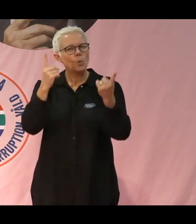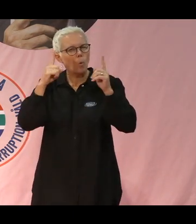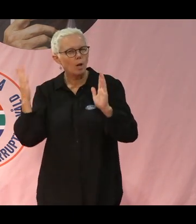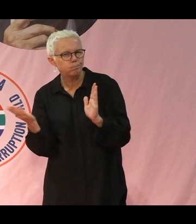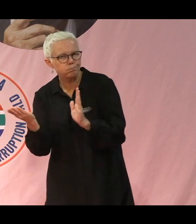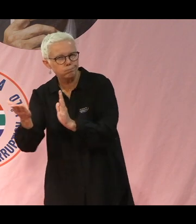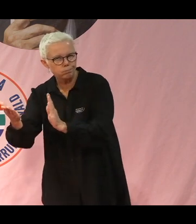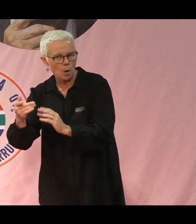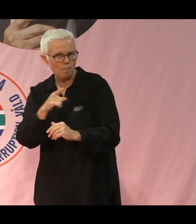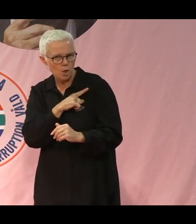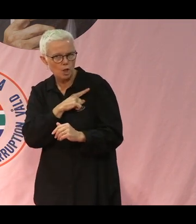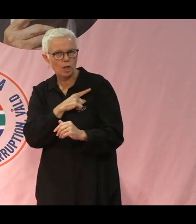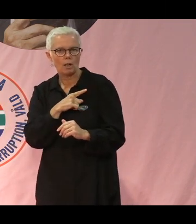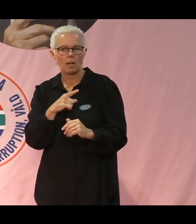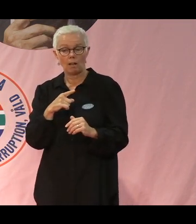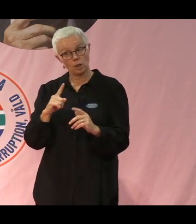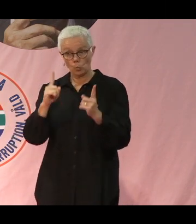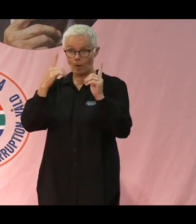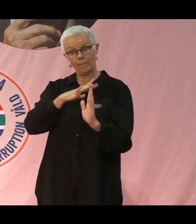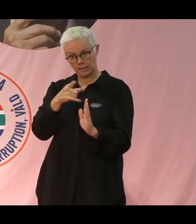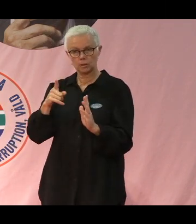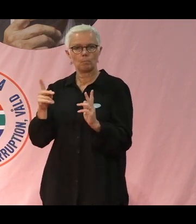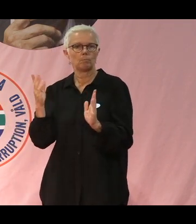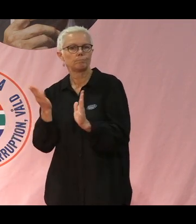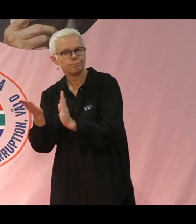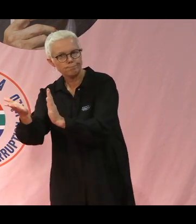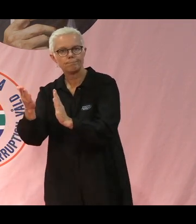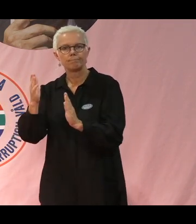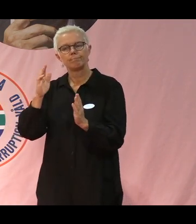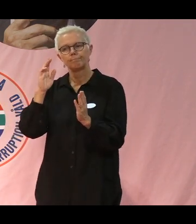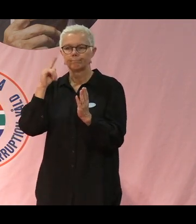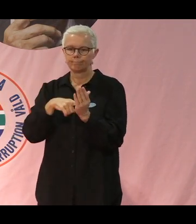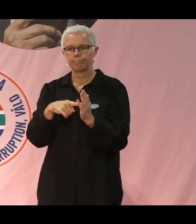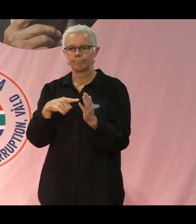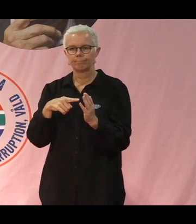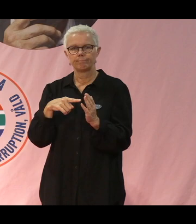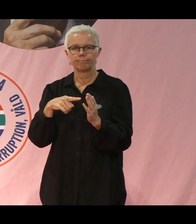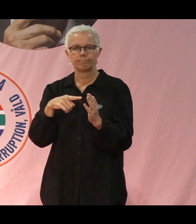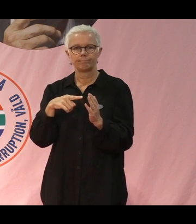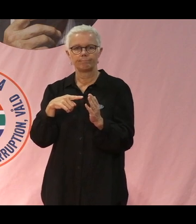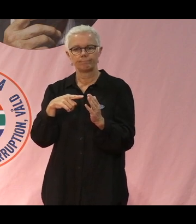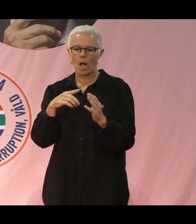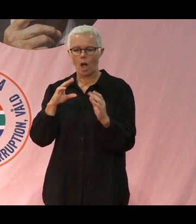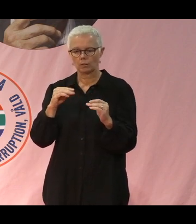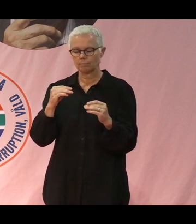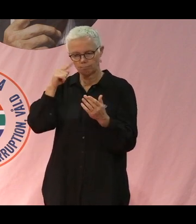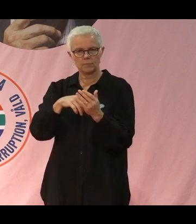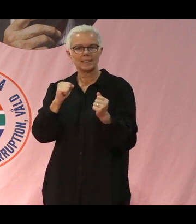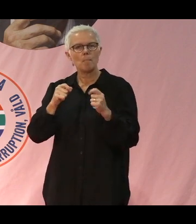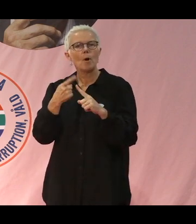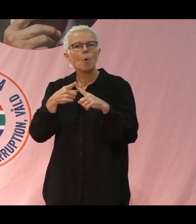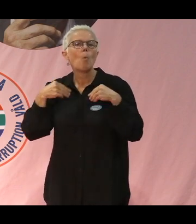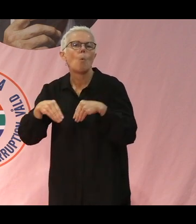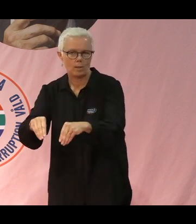man skövlar existerande skog för att röja mark till ny jordbruksmark.